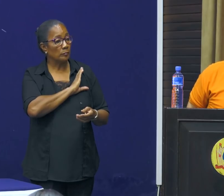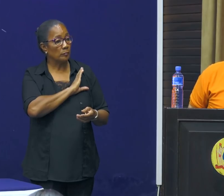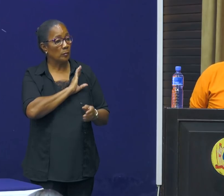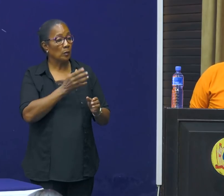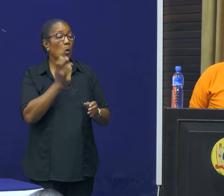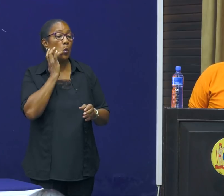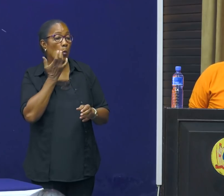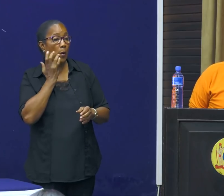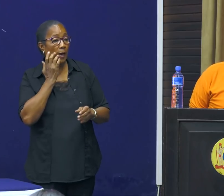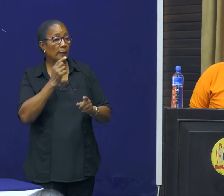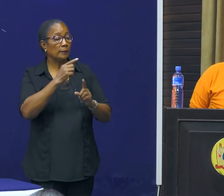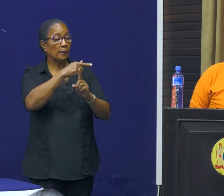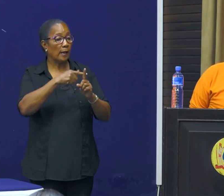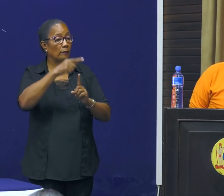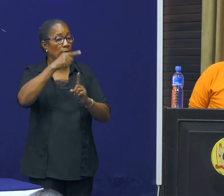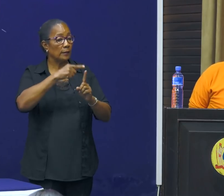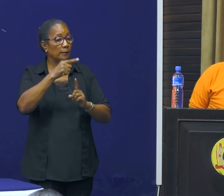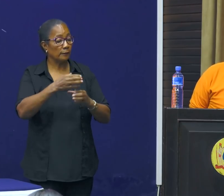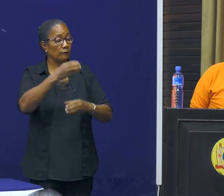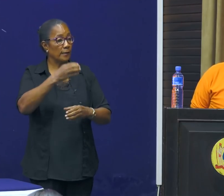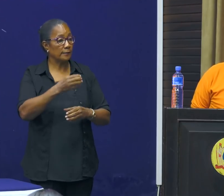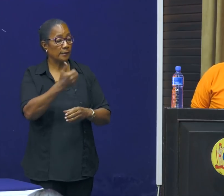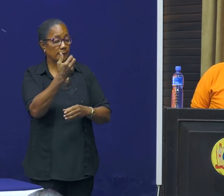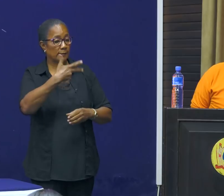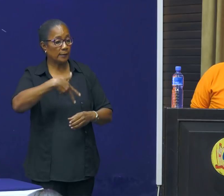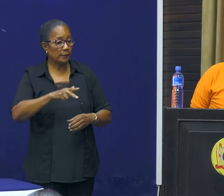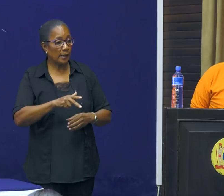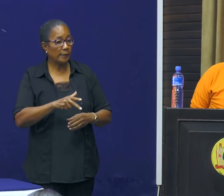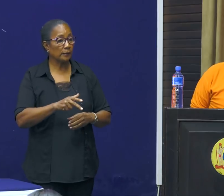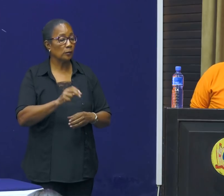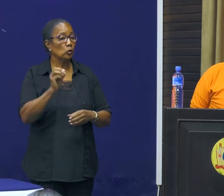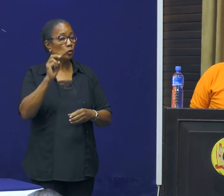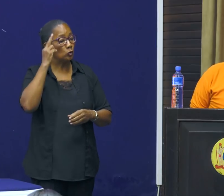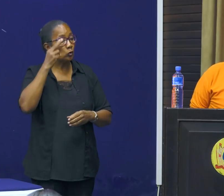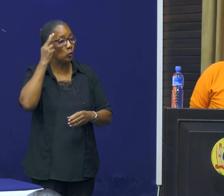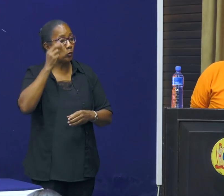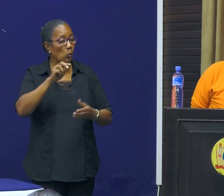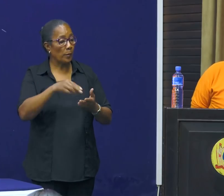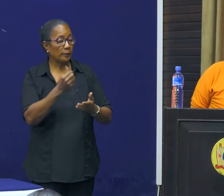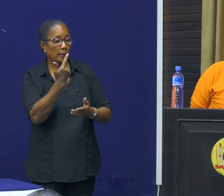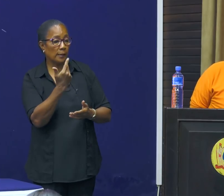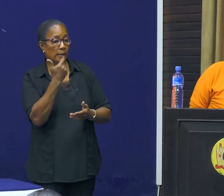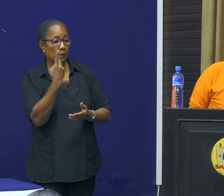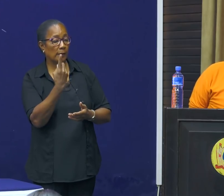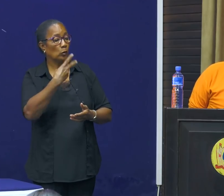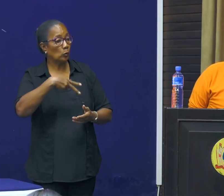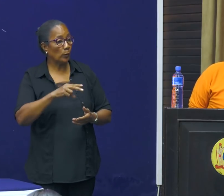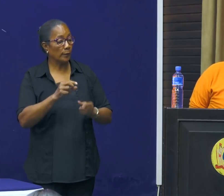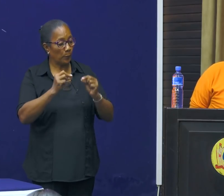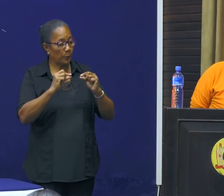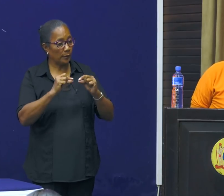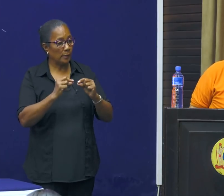water, een halve liter, halve liter flessen, 36 tray, chocopasta, 21 potjes, pindakaas,